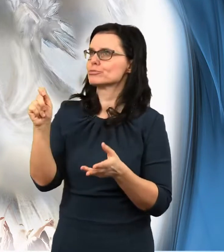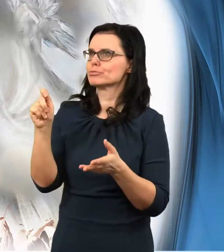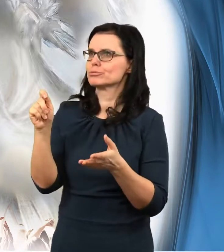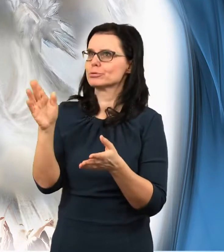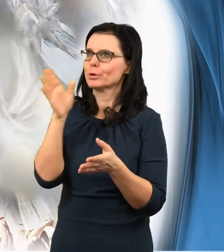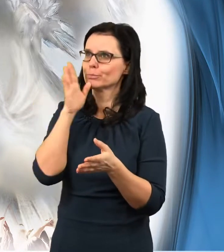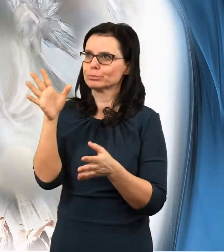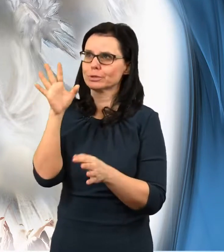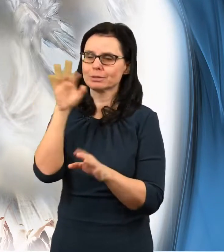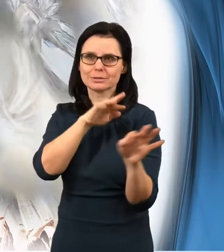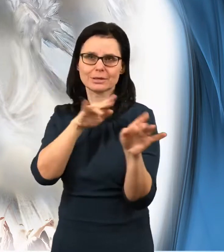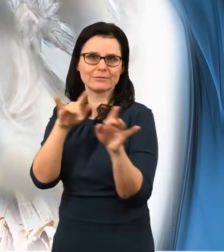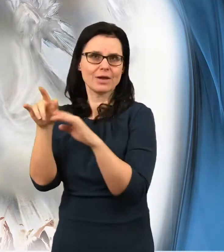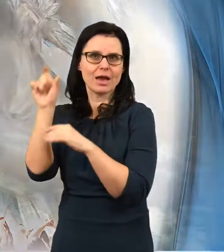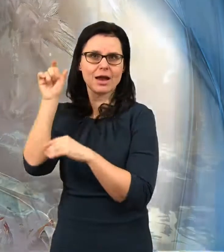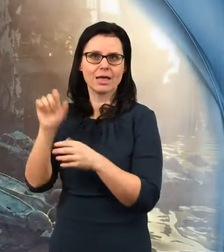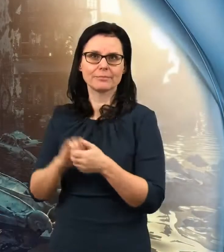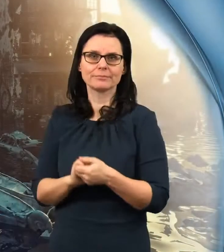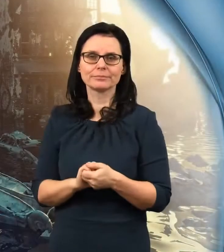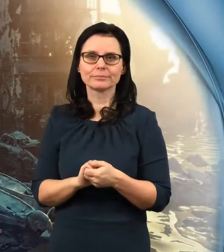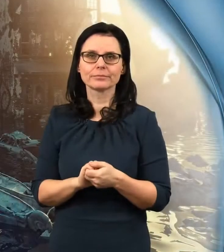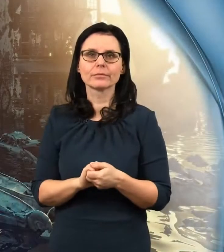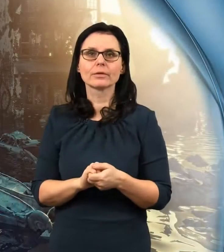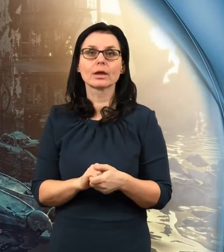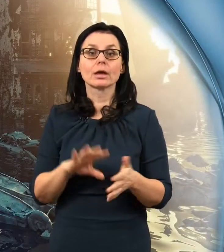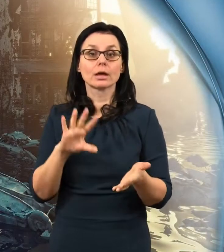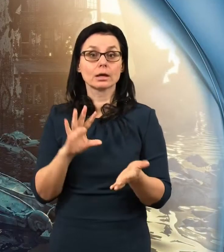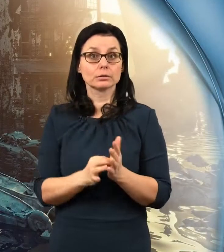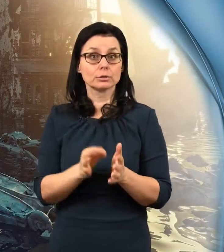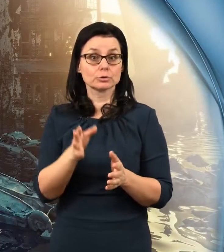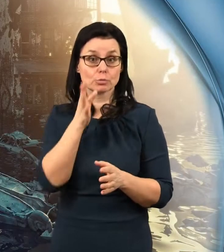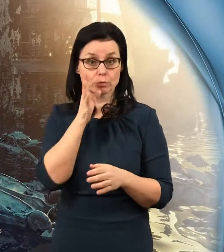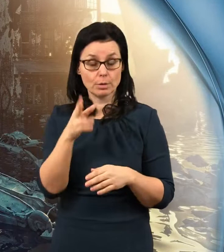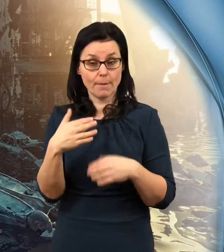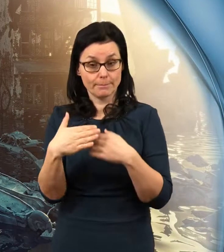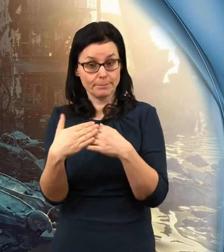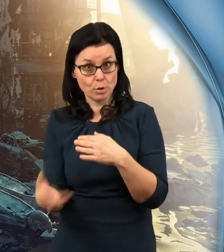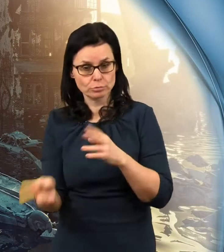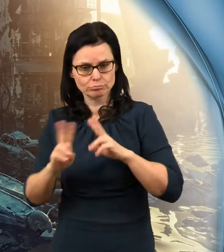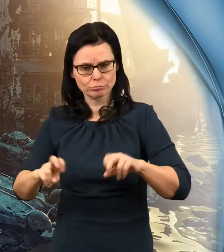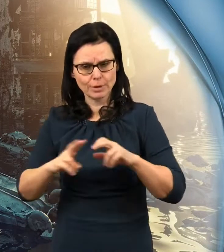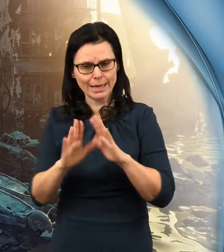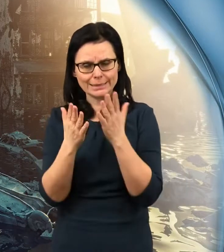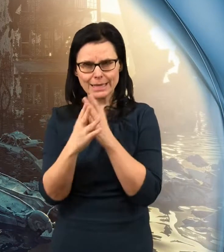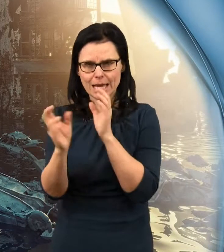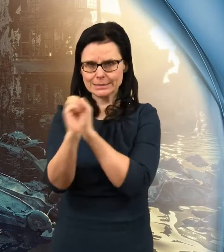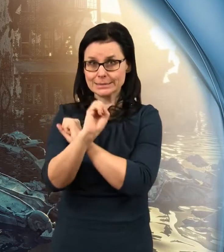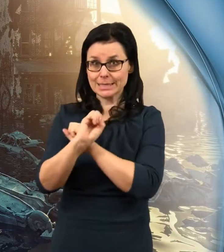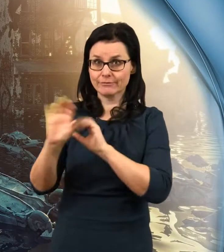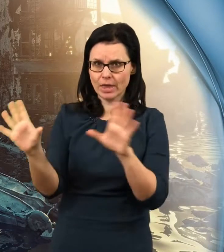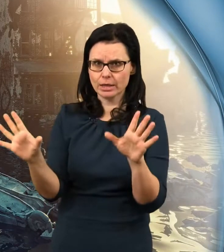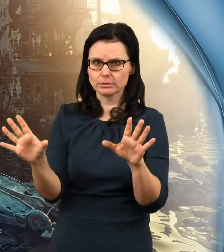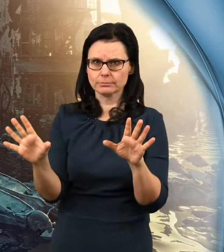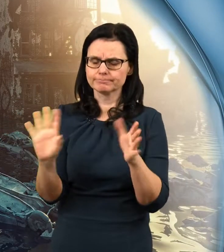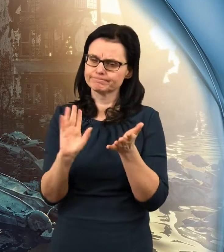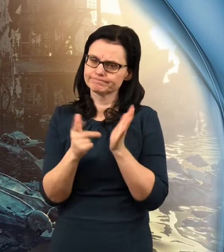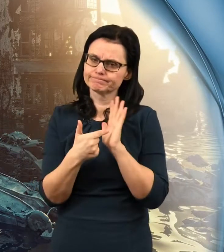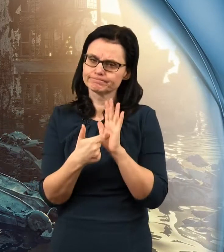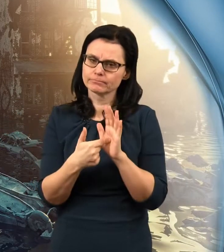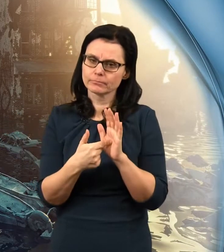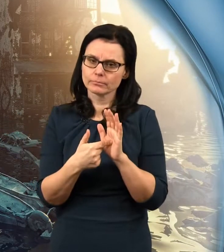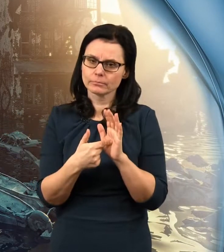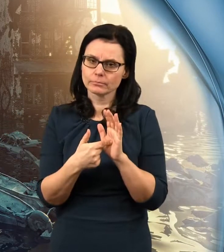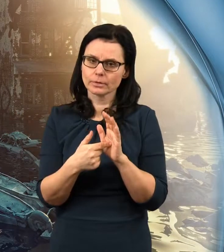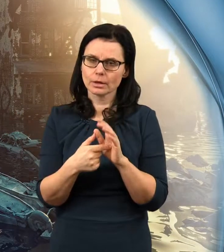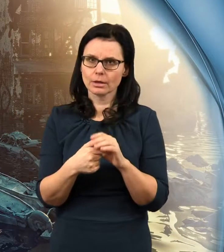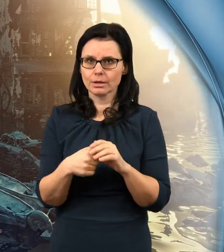cenu. Když budeme bozději studovat knihu Zjevení, zjistíme, že tato země totiž